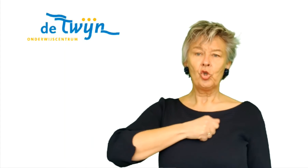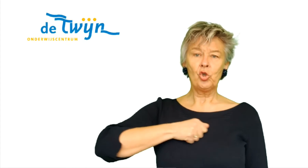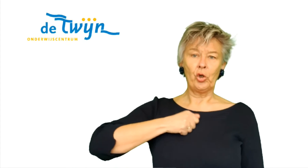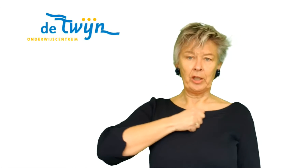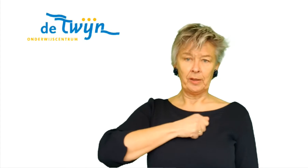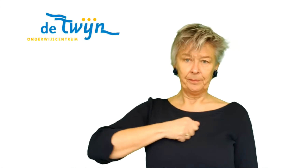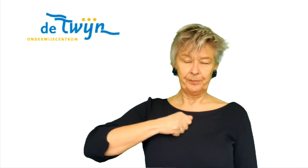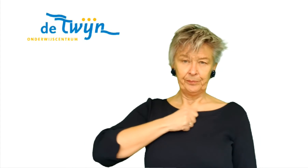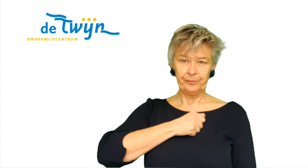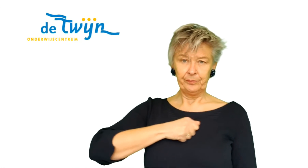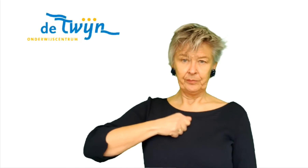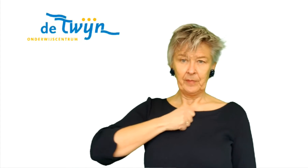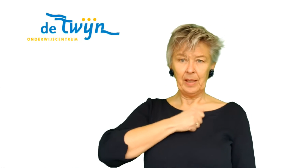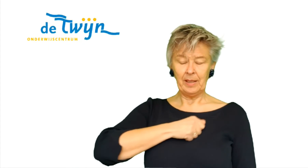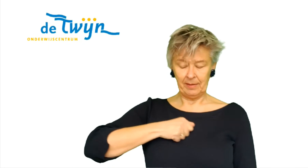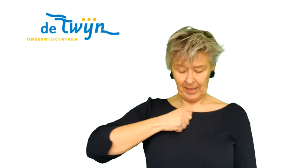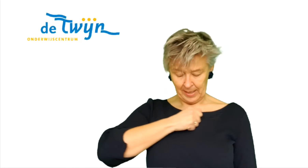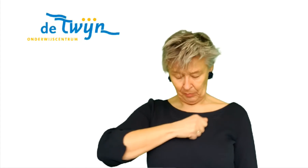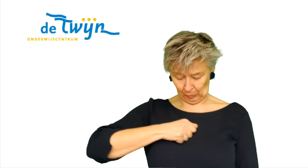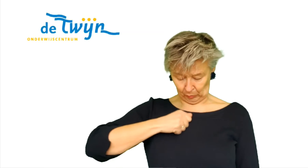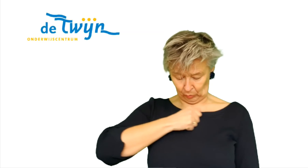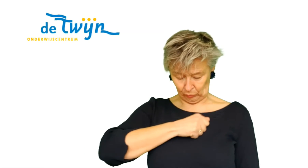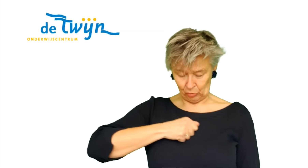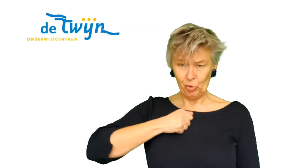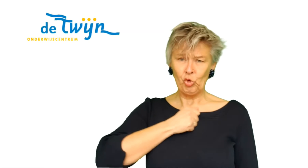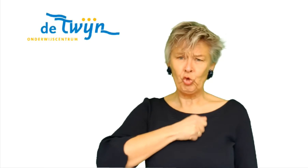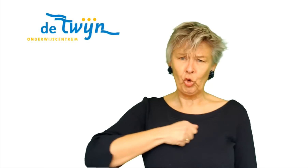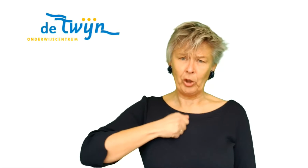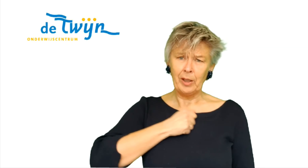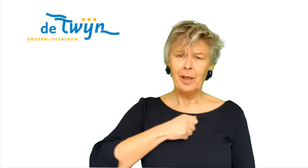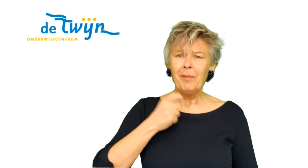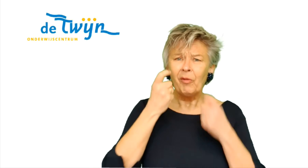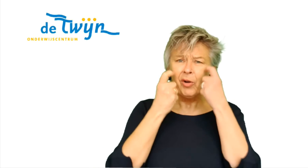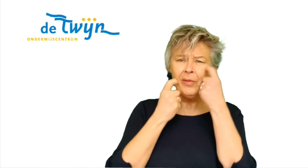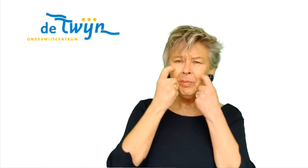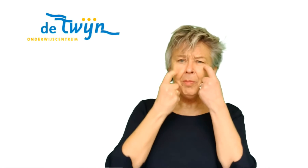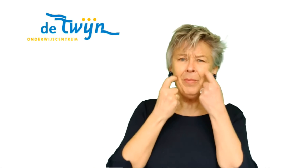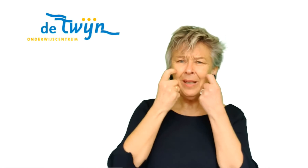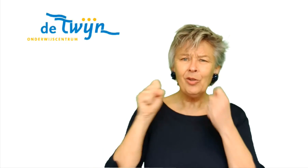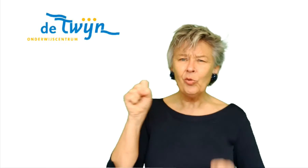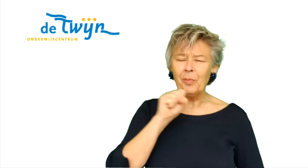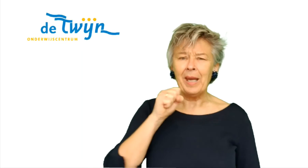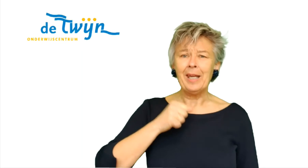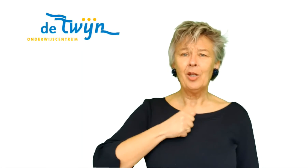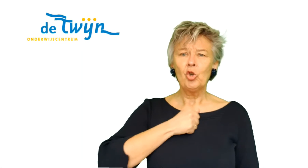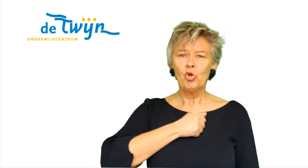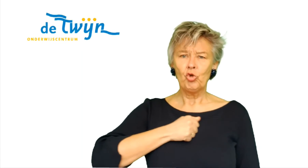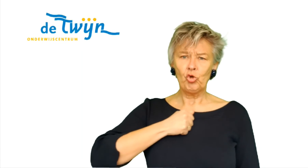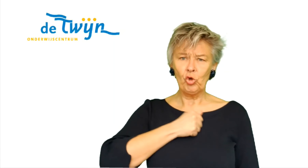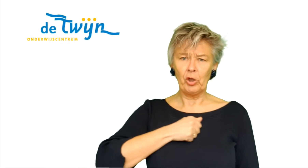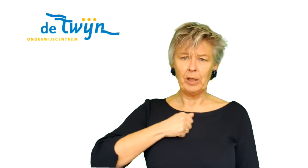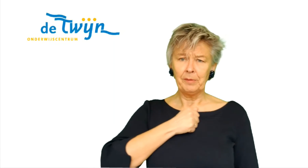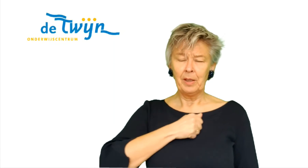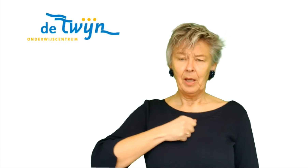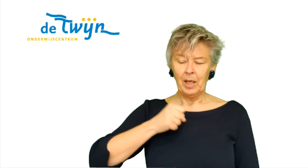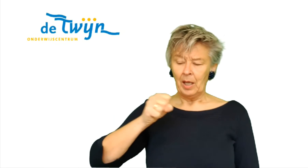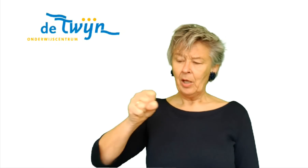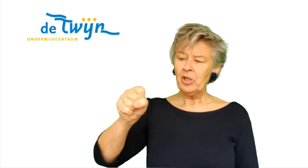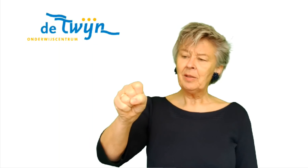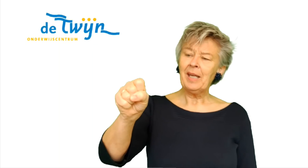Sorry. En je draait hem rood. Sorry. Maar vooral die mimiek die doet mee. Sorry. Als je